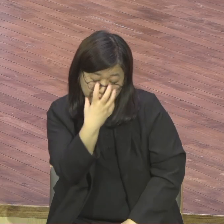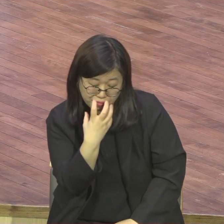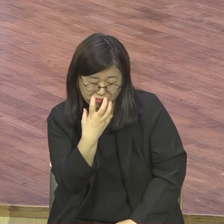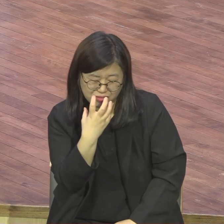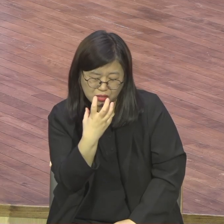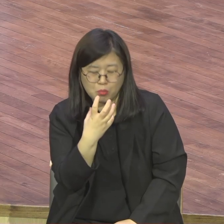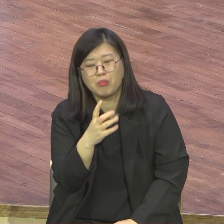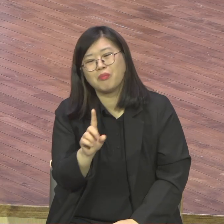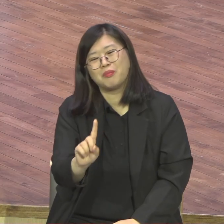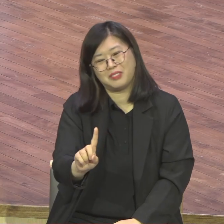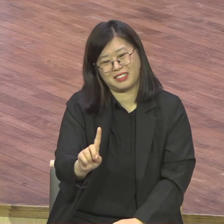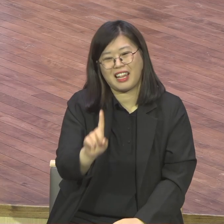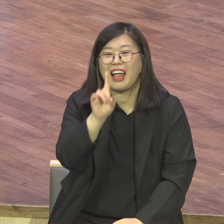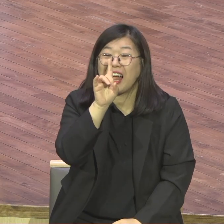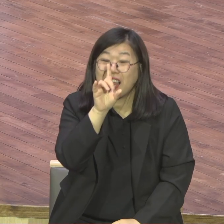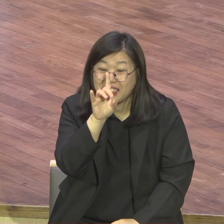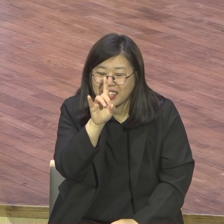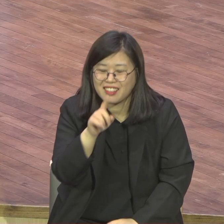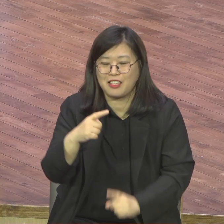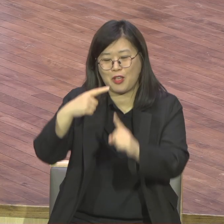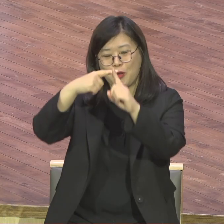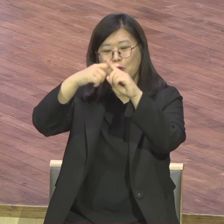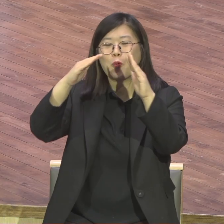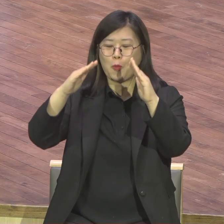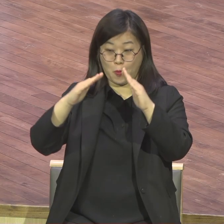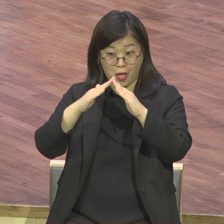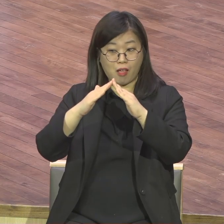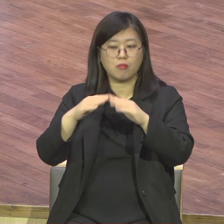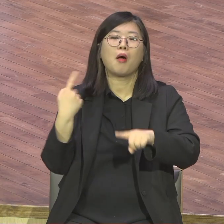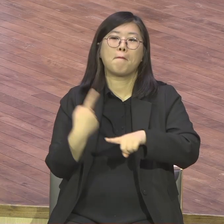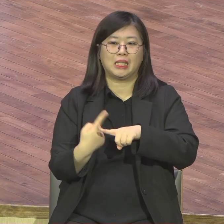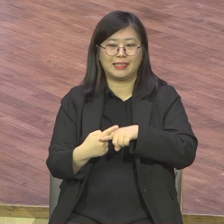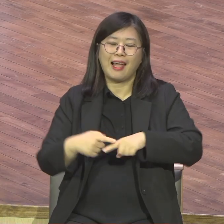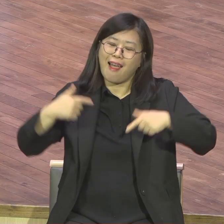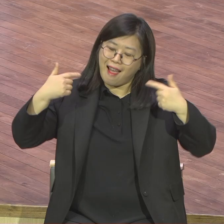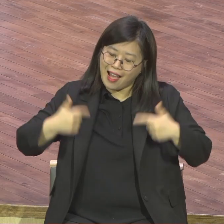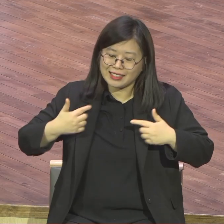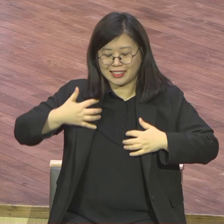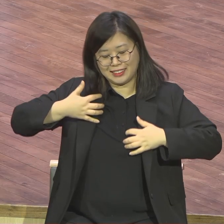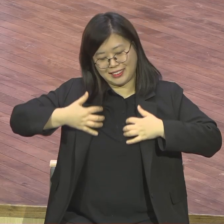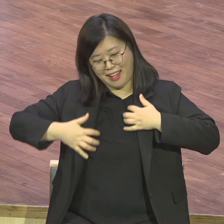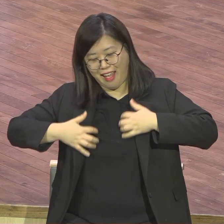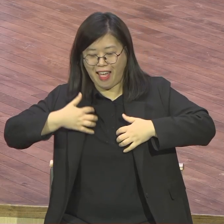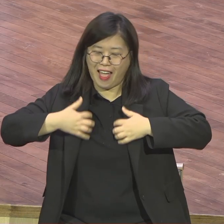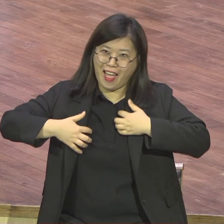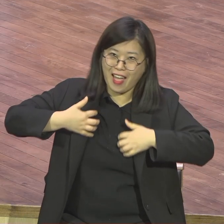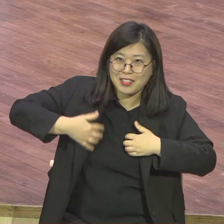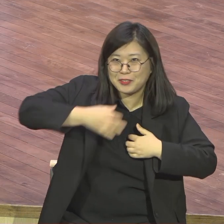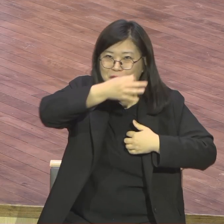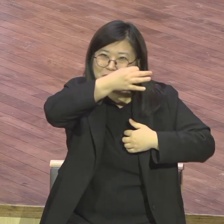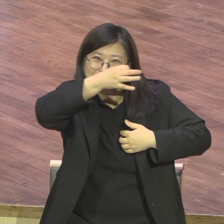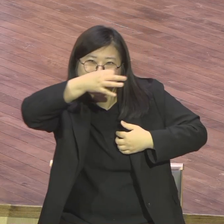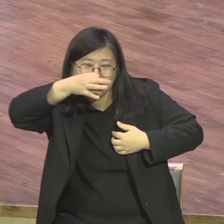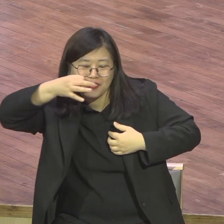교회도 마찬가지예요. 교회도요. 분위기를 그냥. 분위기를. 전부 축제. 잔치. 분위기.